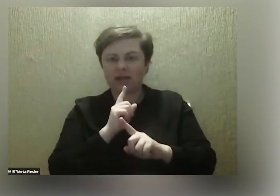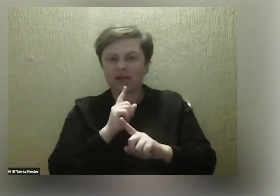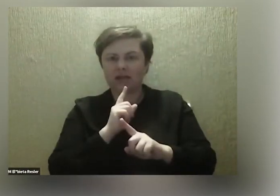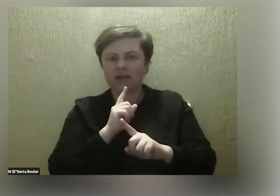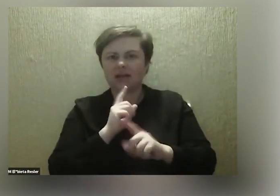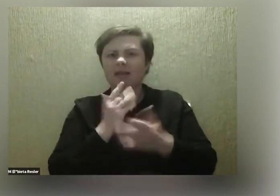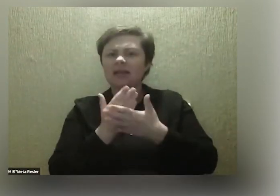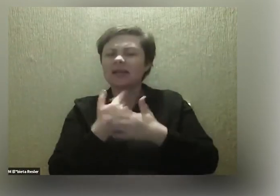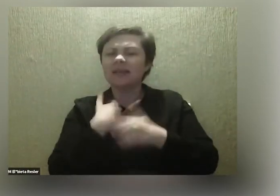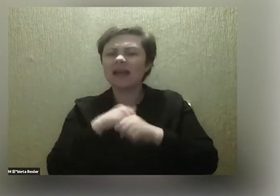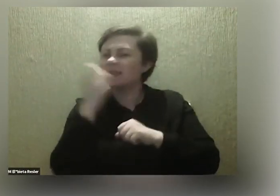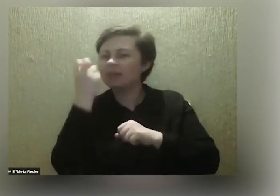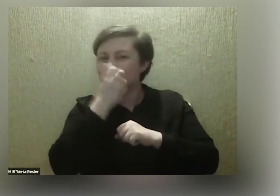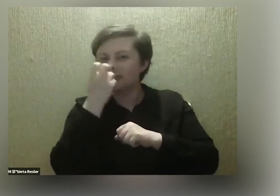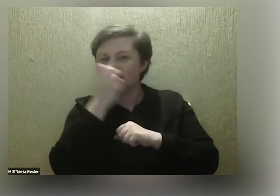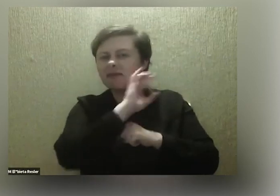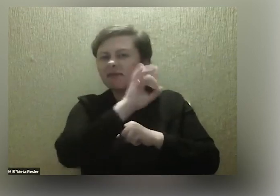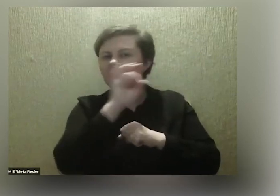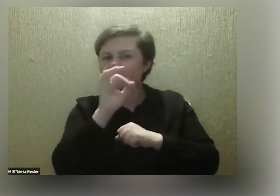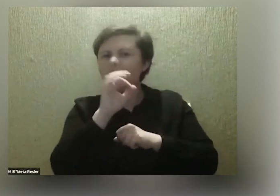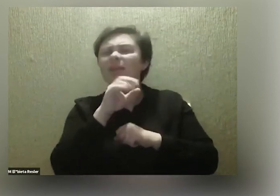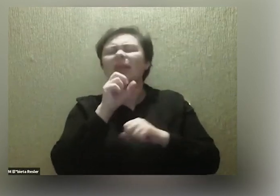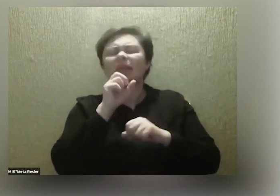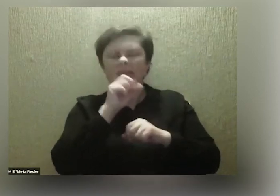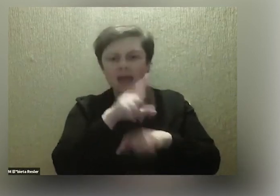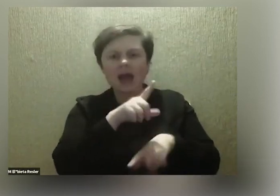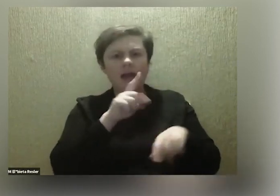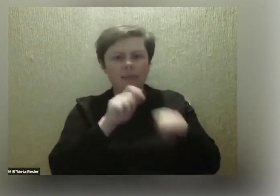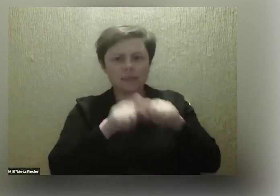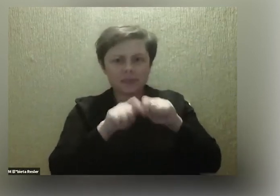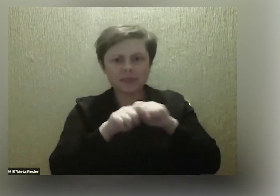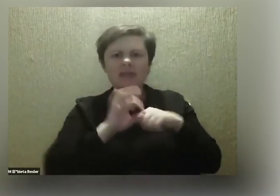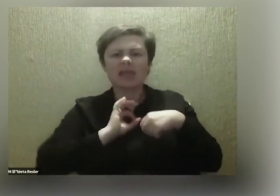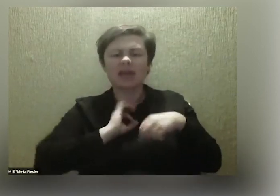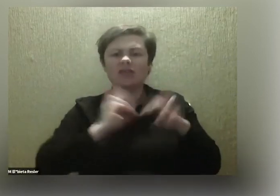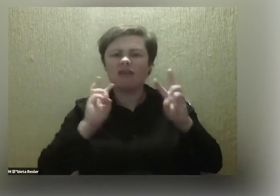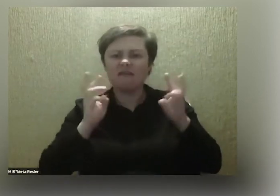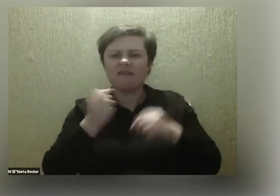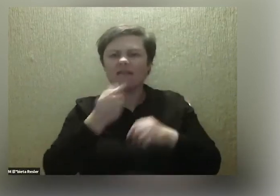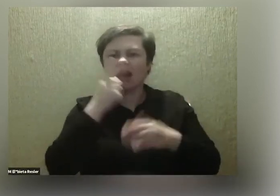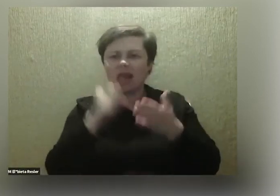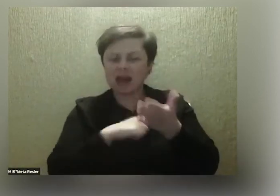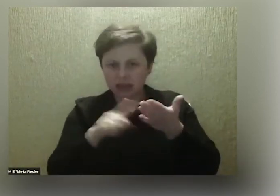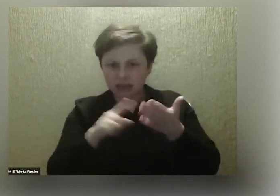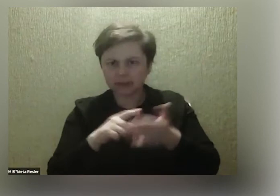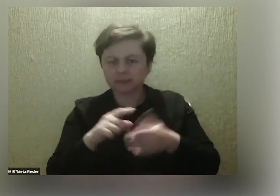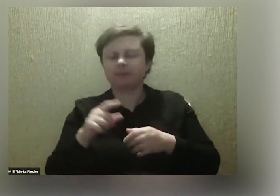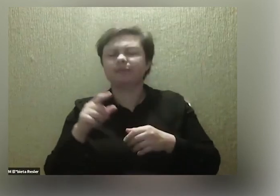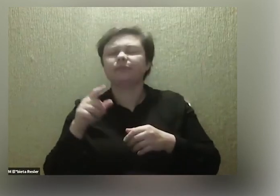życia. To nam się sprawdziło na naszych warsztatach kilkukrotnie. Jednym